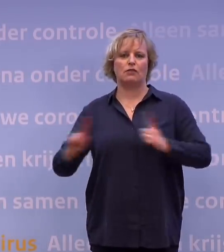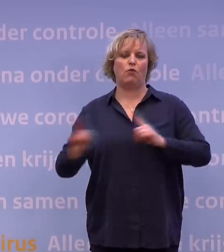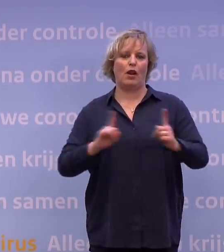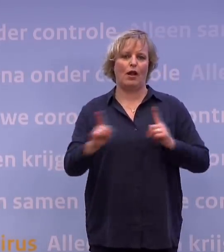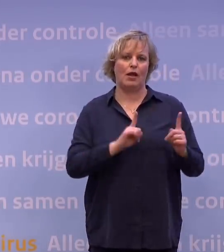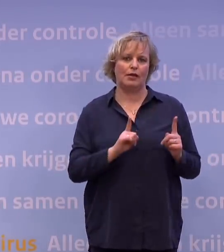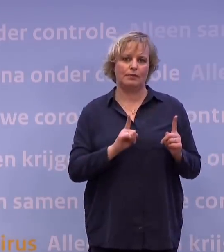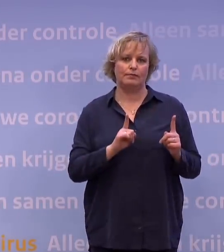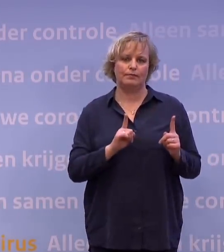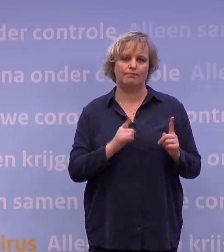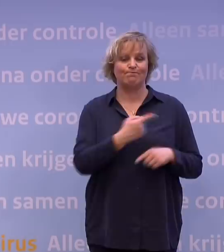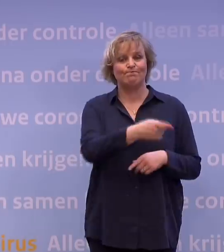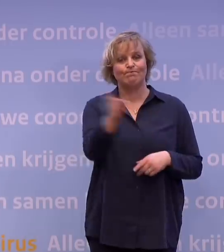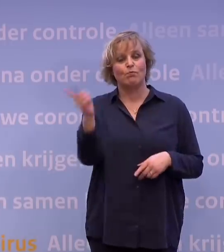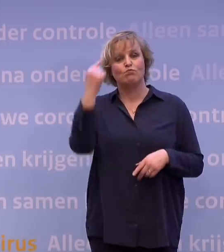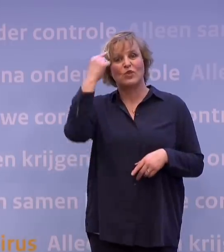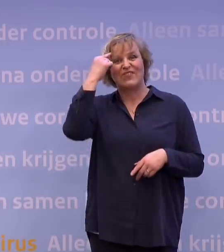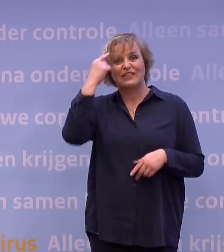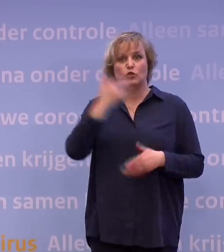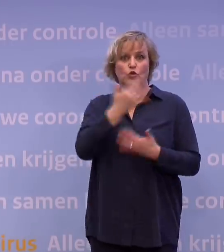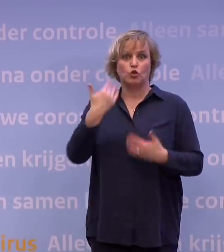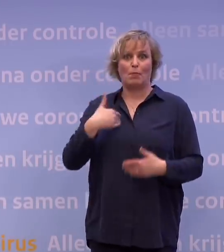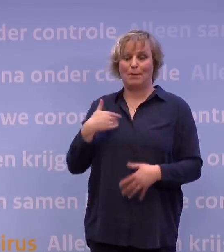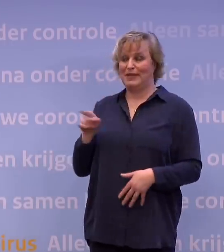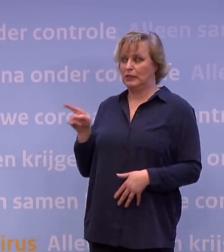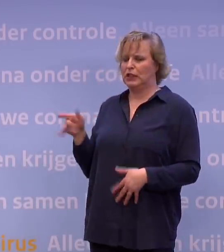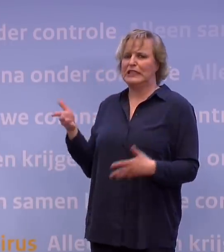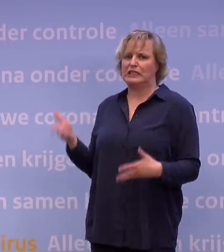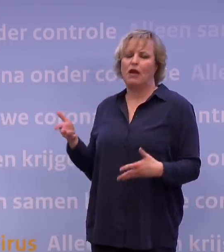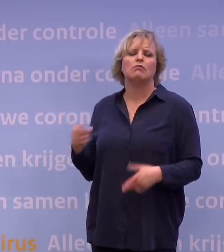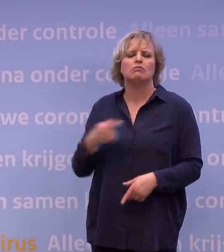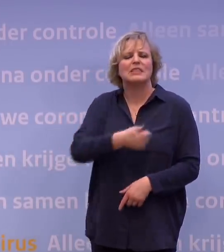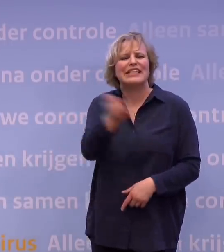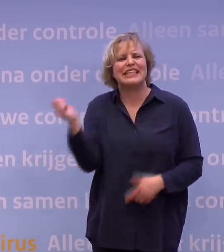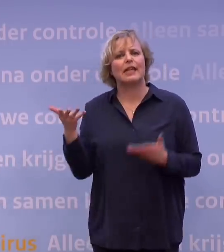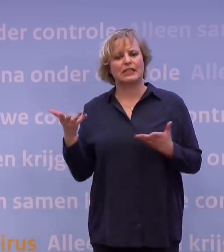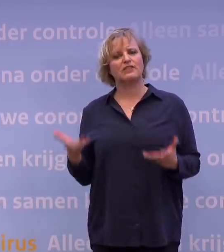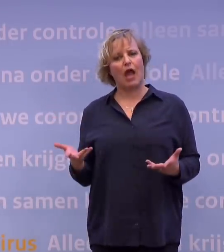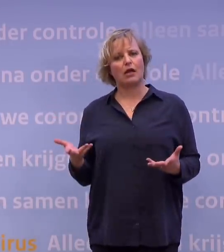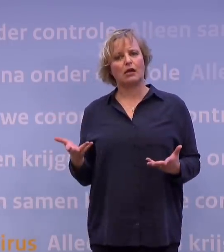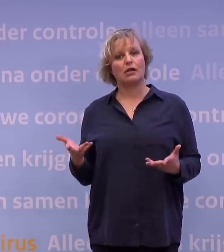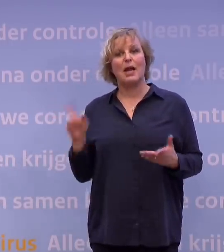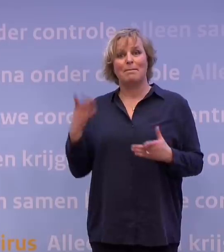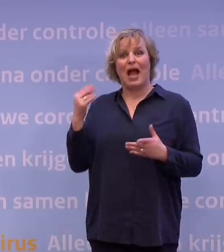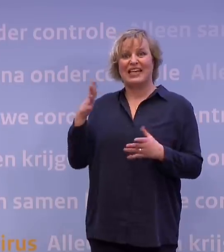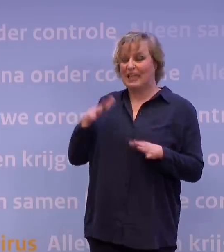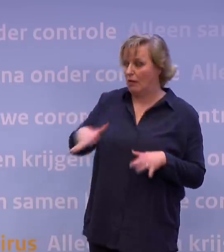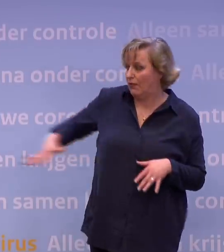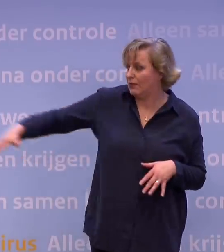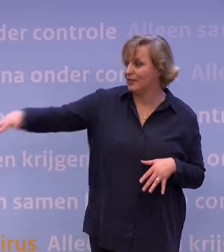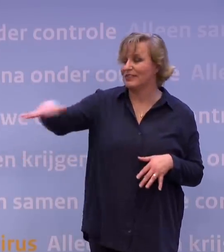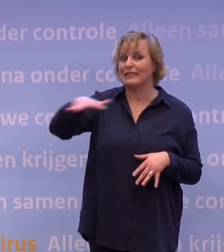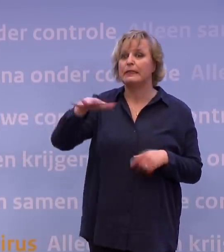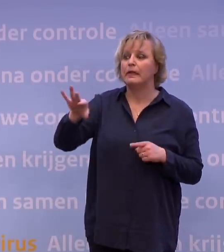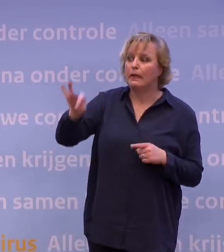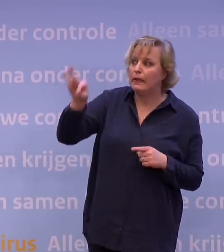te realiseren dat er mensen zijn die het heel zwaar hebben. En ik denk dat langzamerhand heel Nederland het heel zwaar heeft. Maar binnen dat hele Nederland dat het heel zwaar heeft, zijn